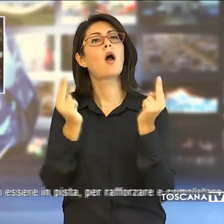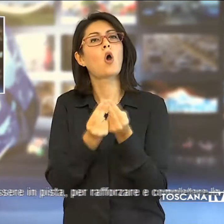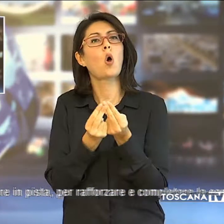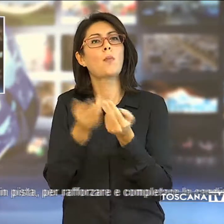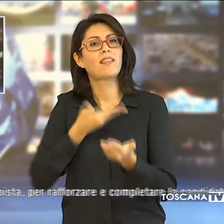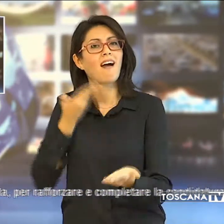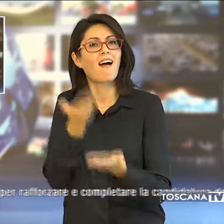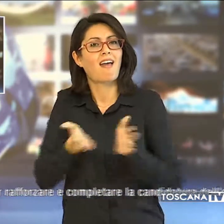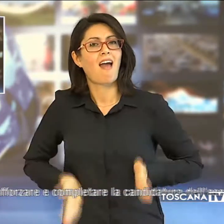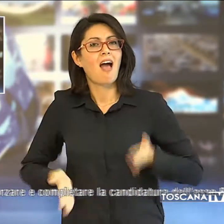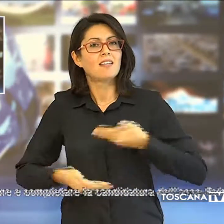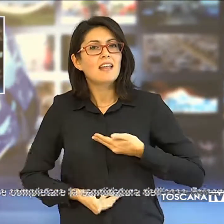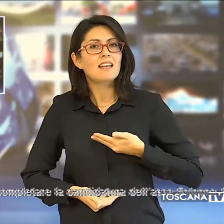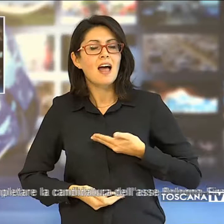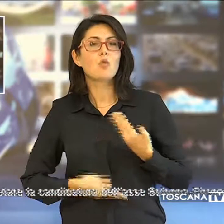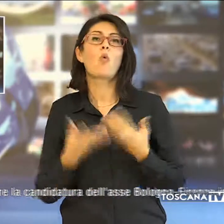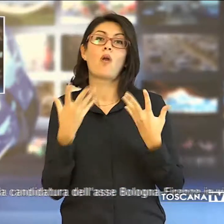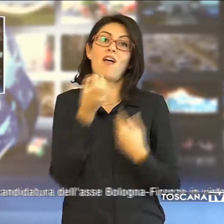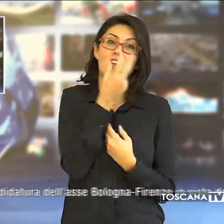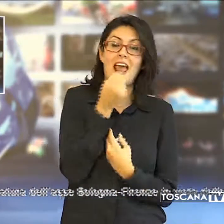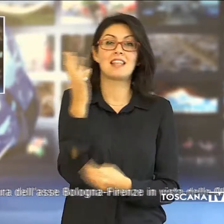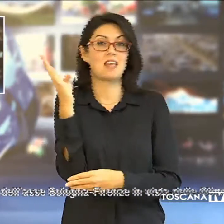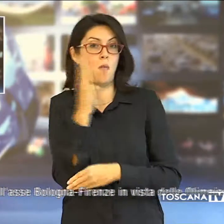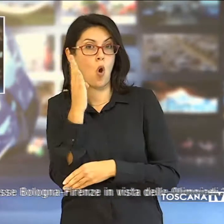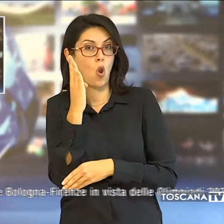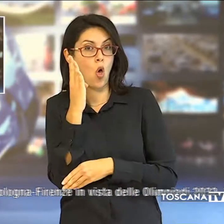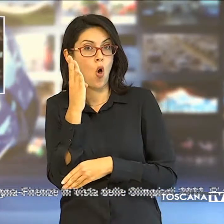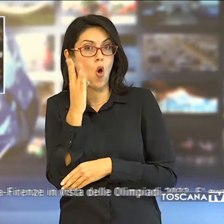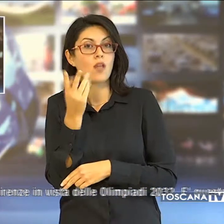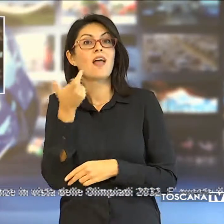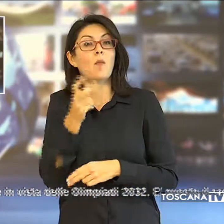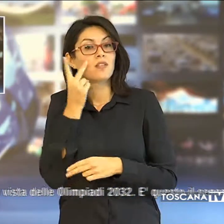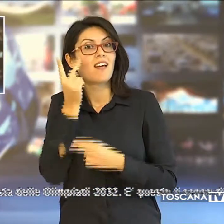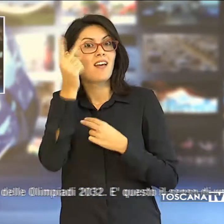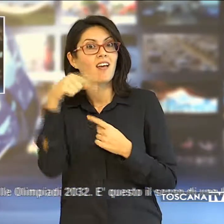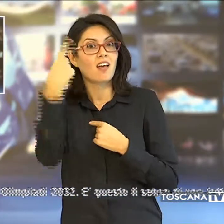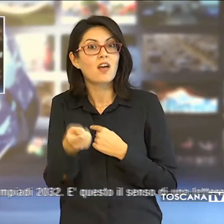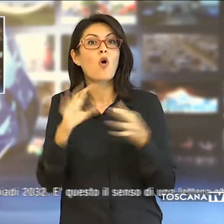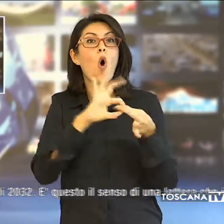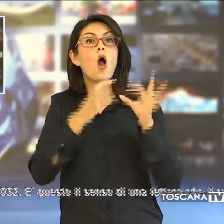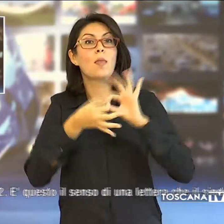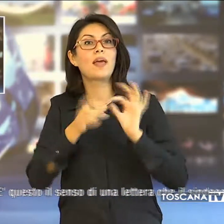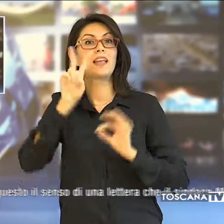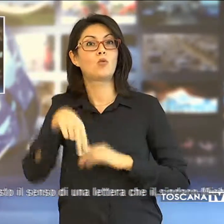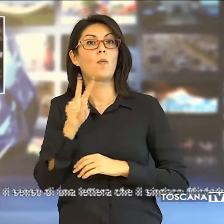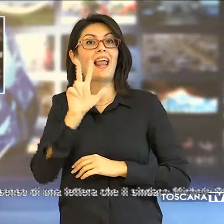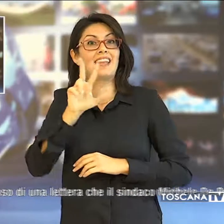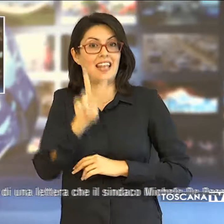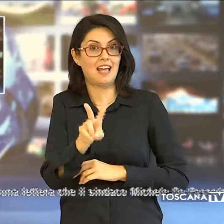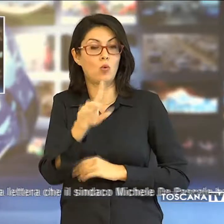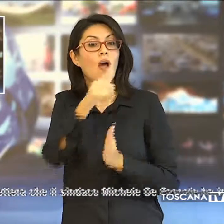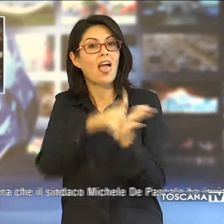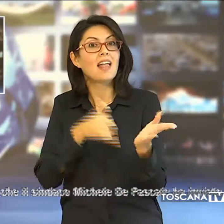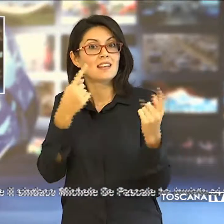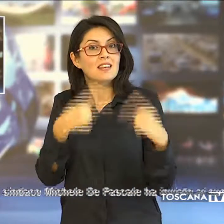candidatura dell'asse Bologna-Firenze in vista delle Olimpiadi 2032, questo è il senso di una lettera